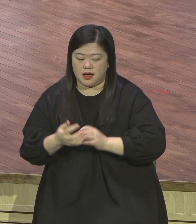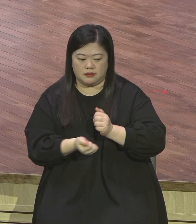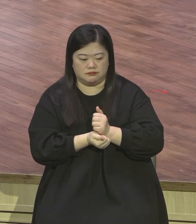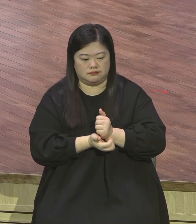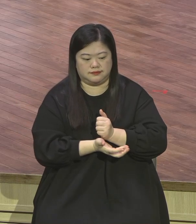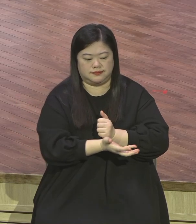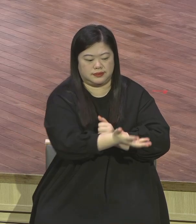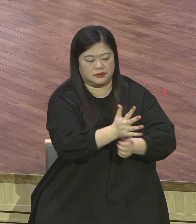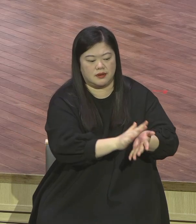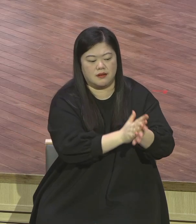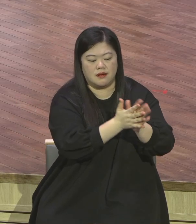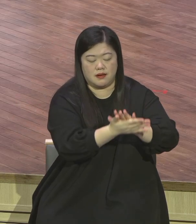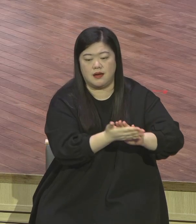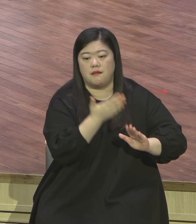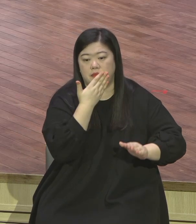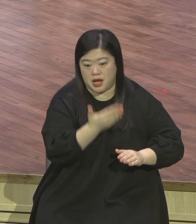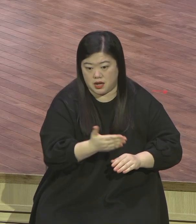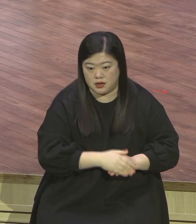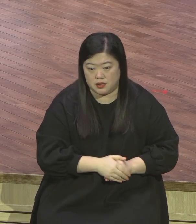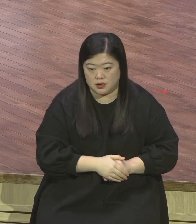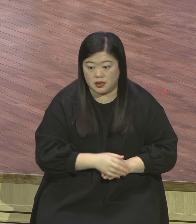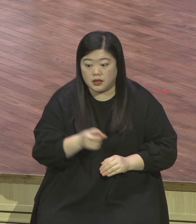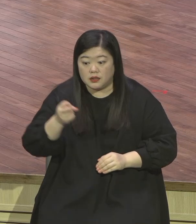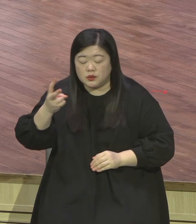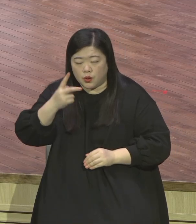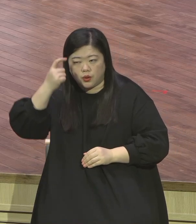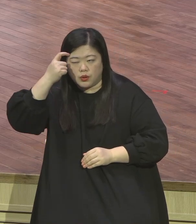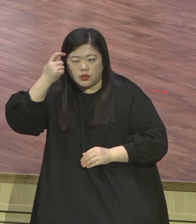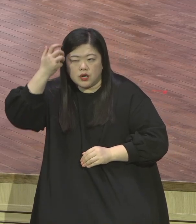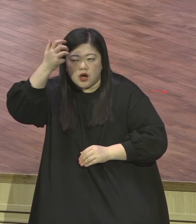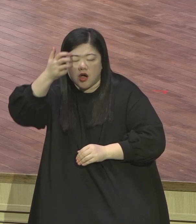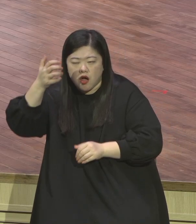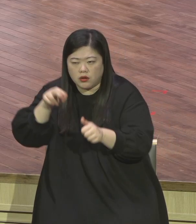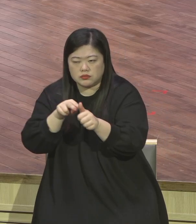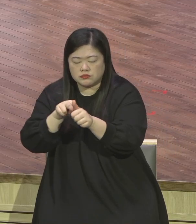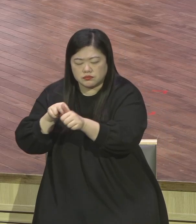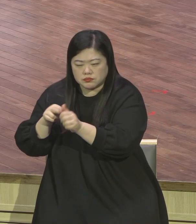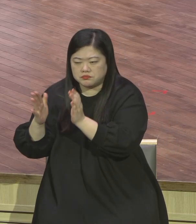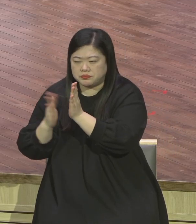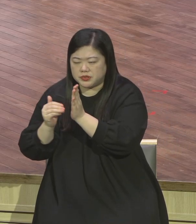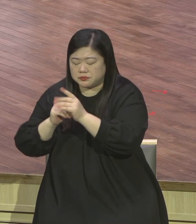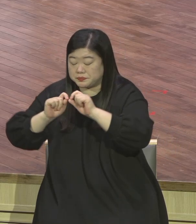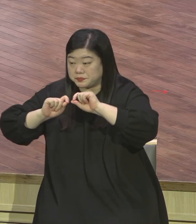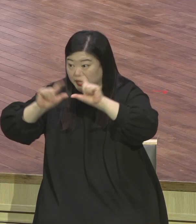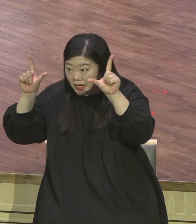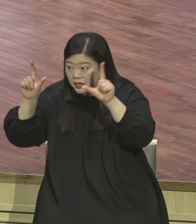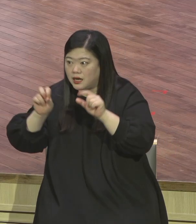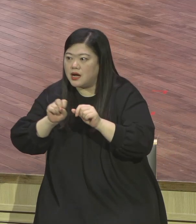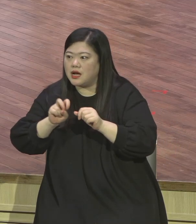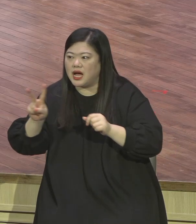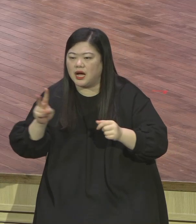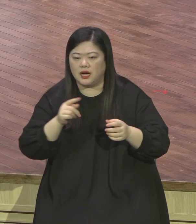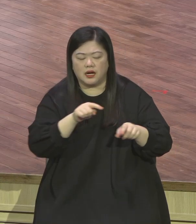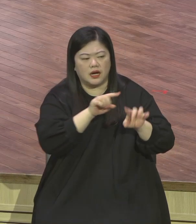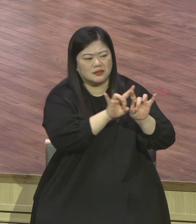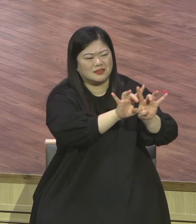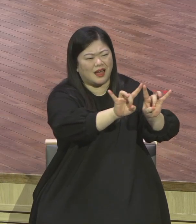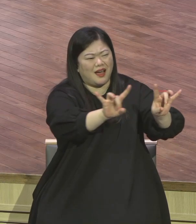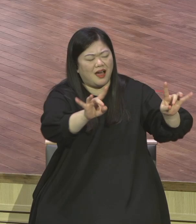세계를 알아야 영혼의 응답을 맛보게 됩니다 영적 세계 영계전서 성도는